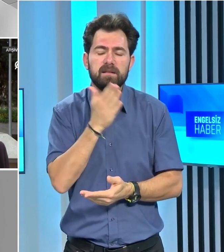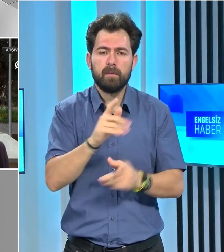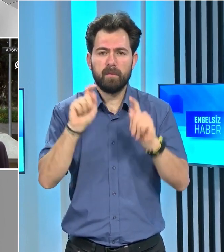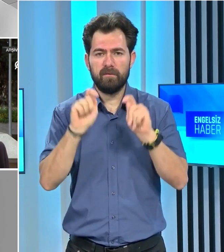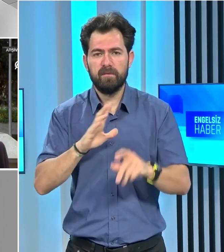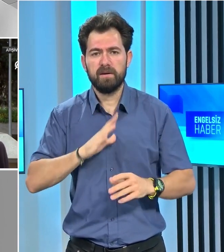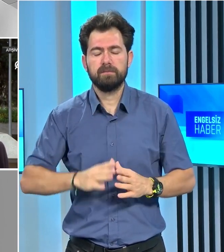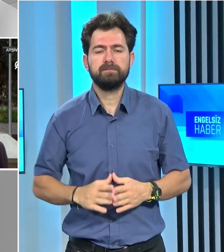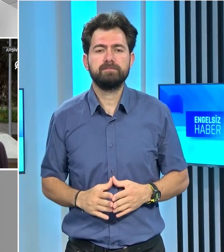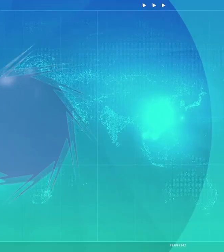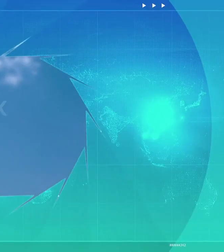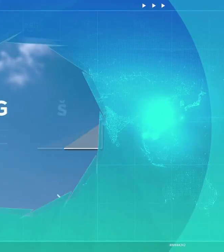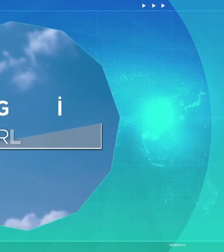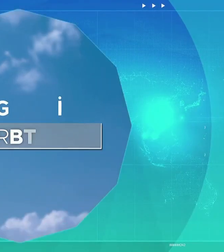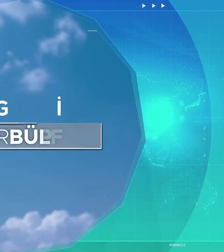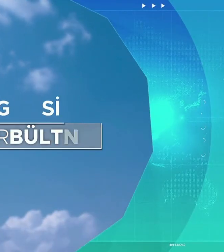gerçekleştirdi.